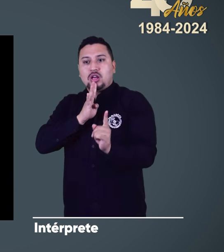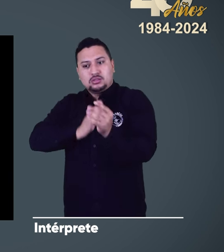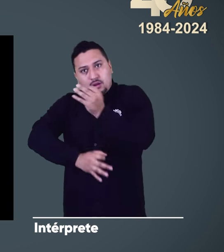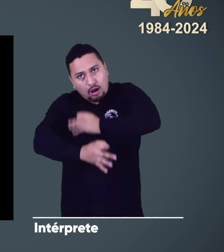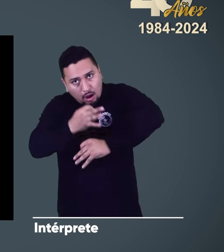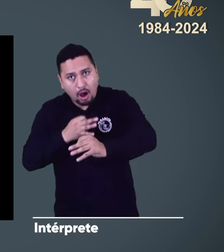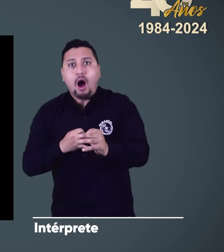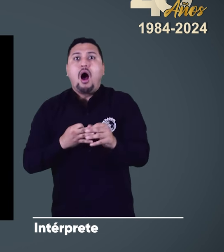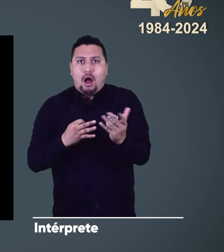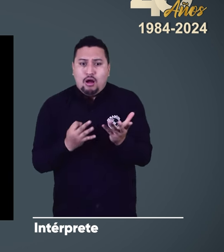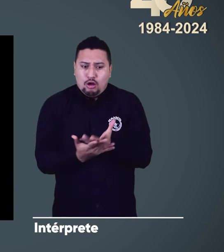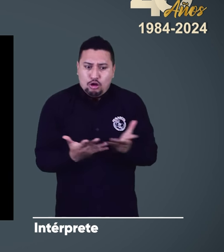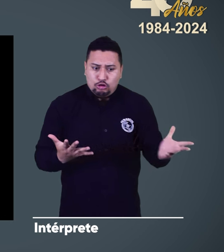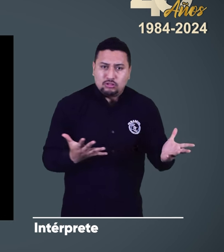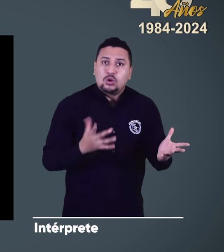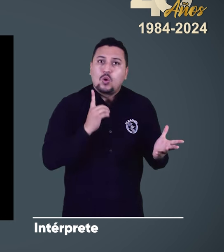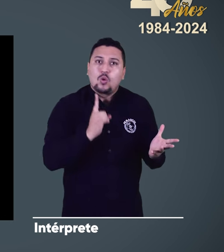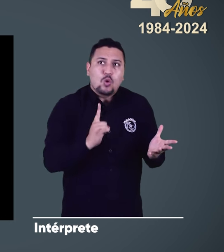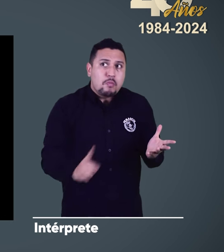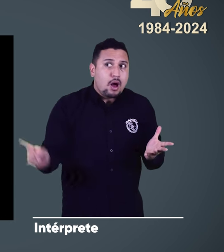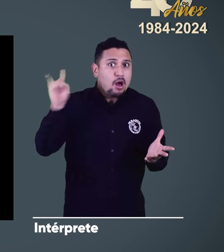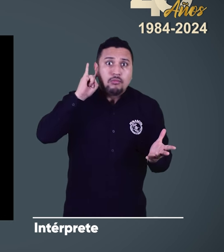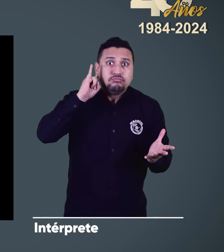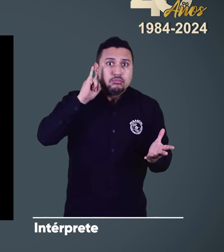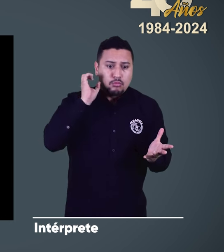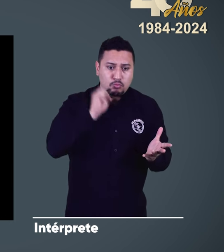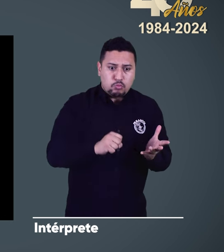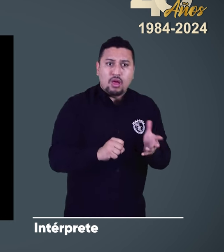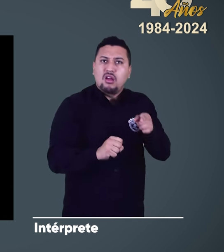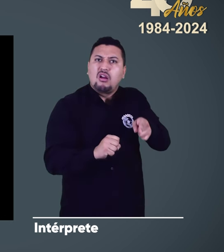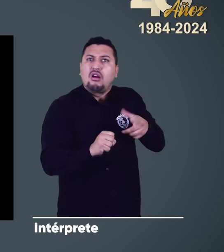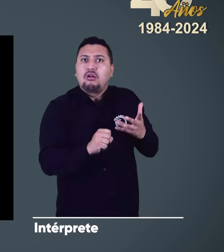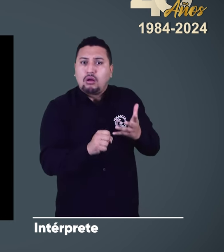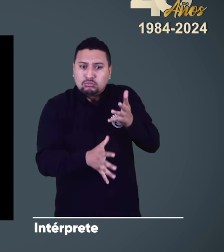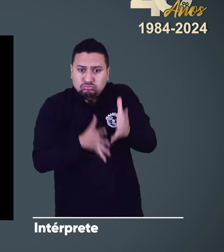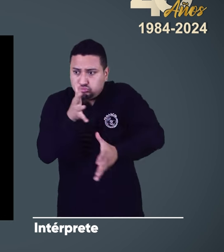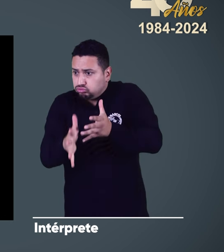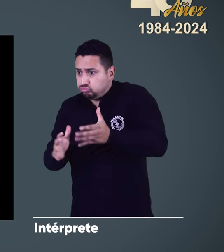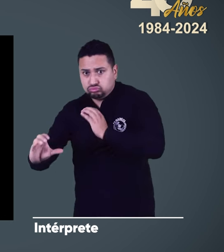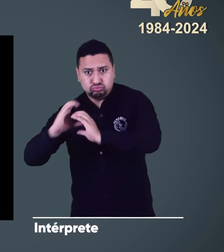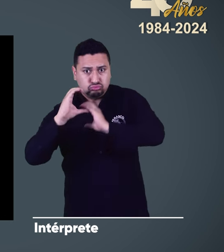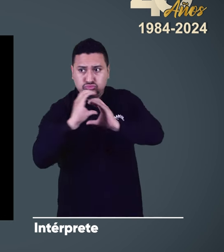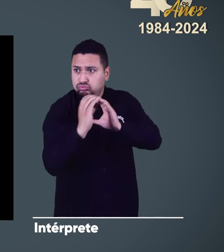compensatorios que desarrollan ante la ausencia de audición. Lenguaje manual